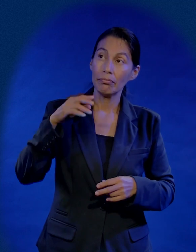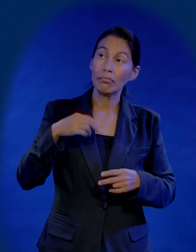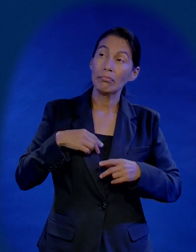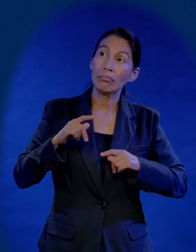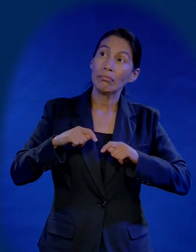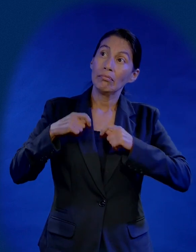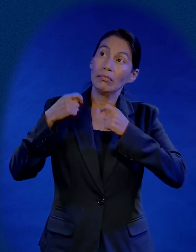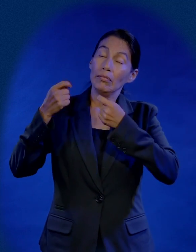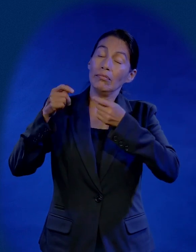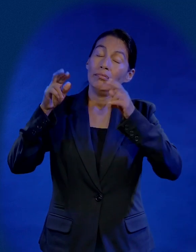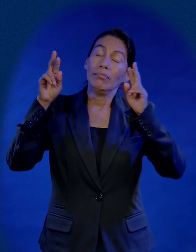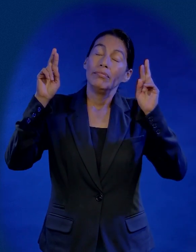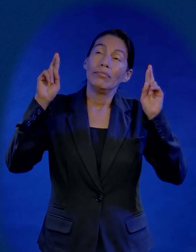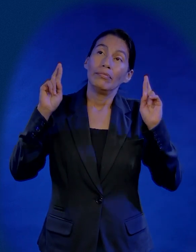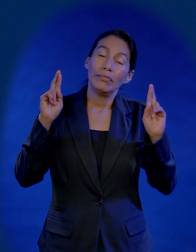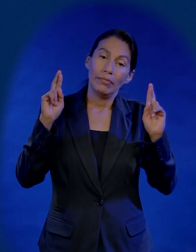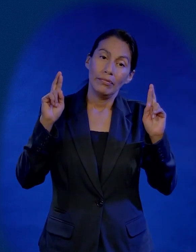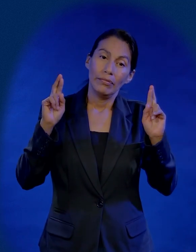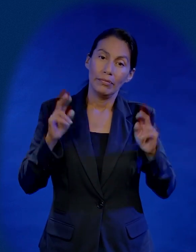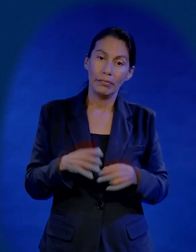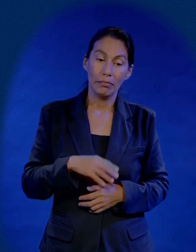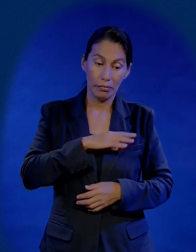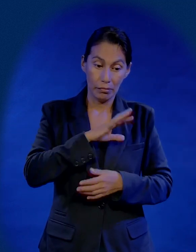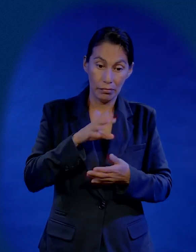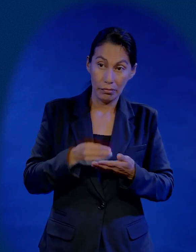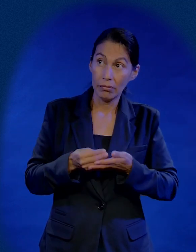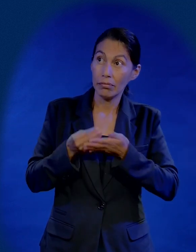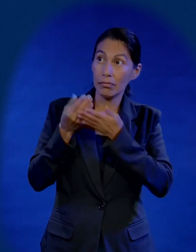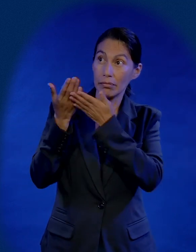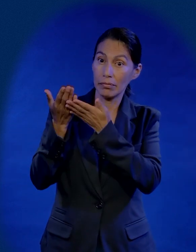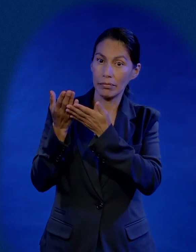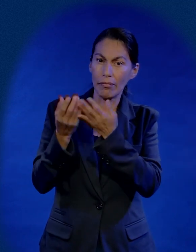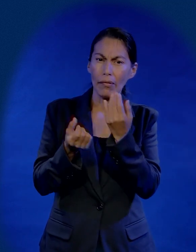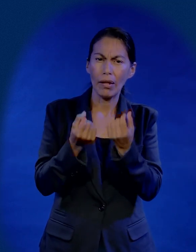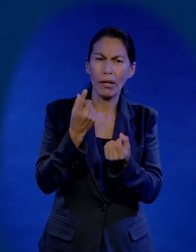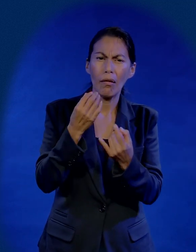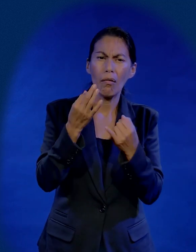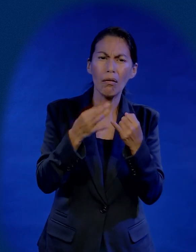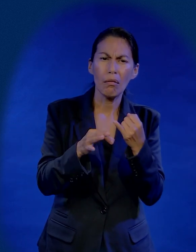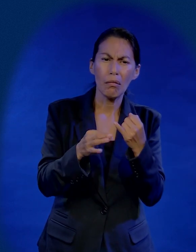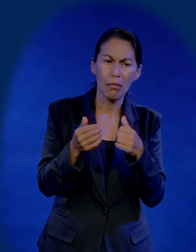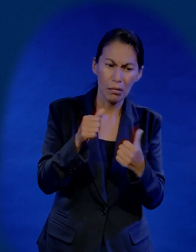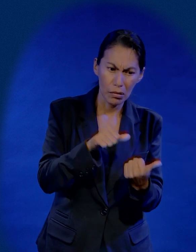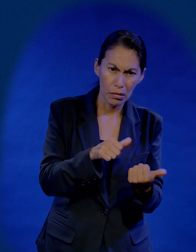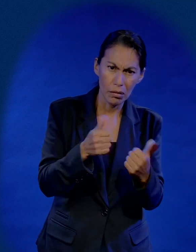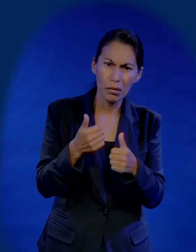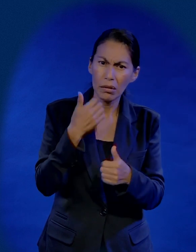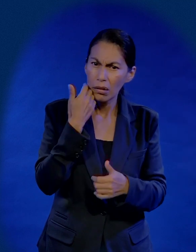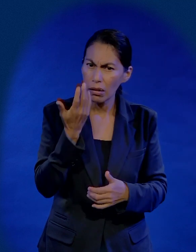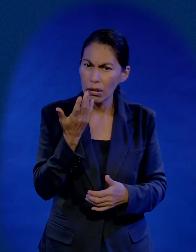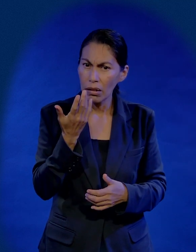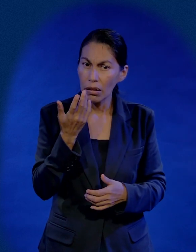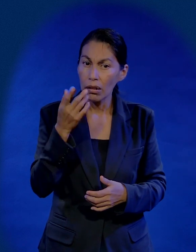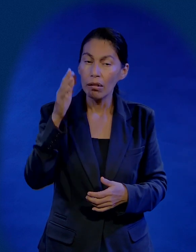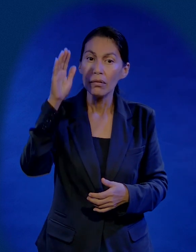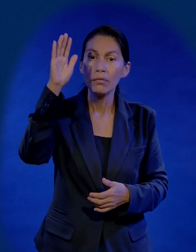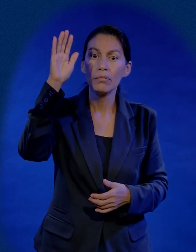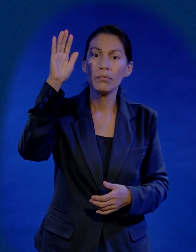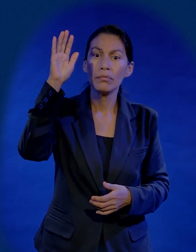levantar la mano te hace rendirte al maestro hay alguien que quiera ser bautizado una última persona levante